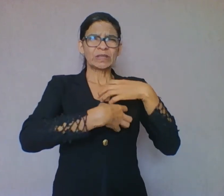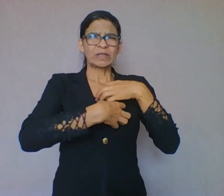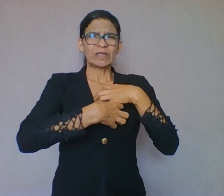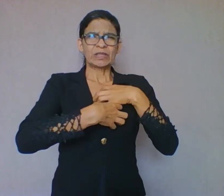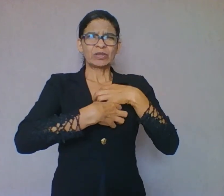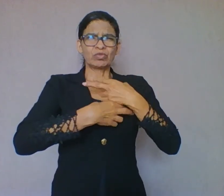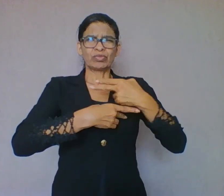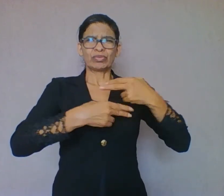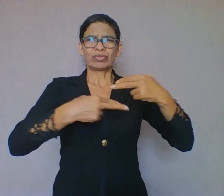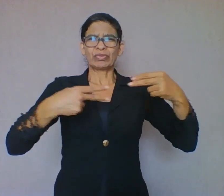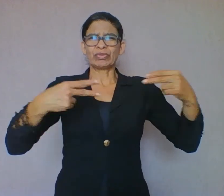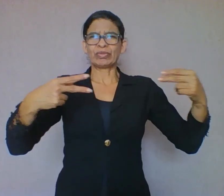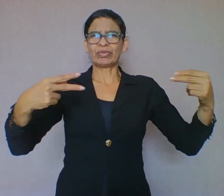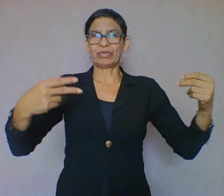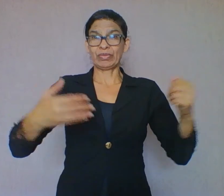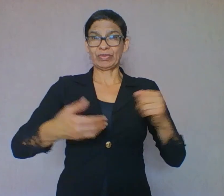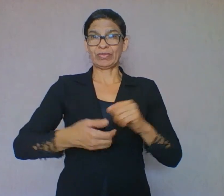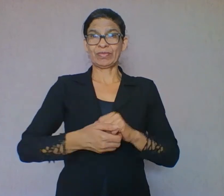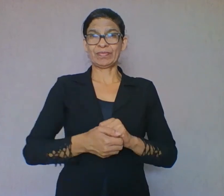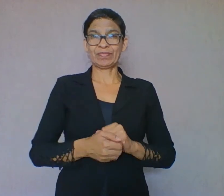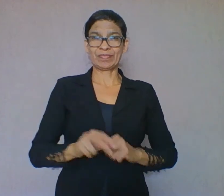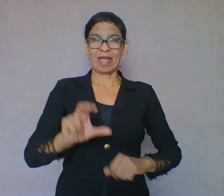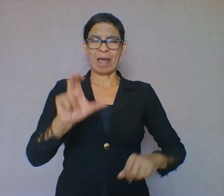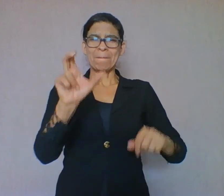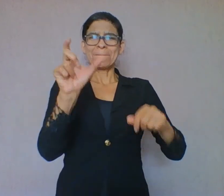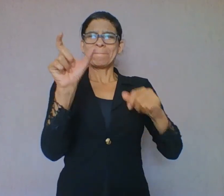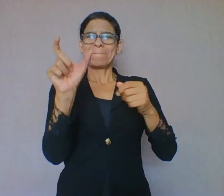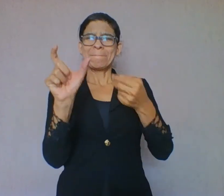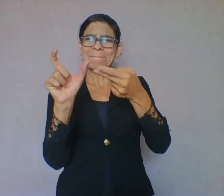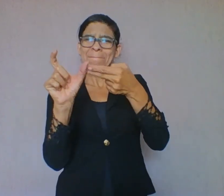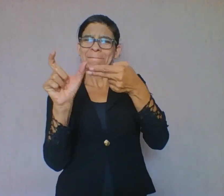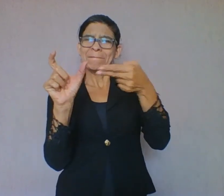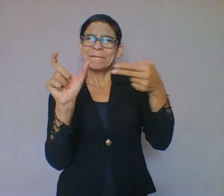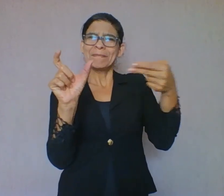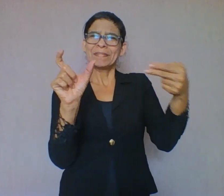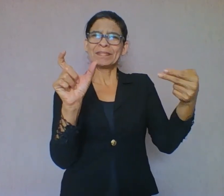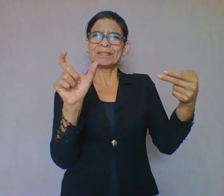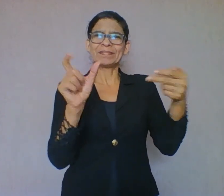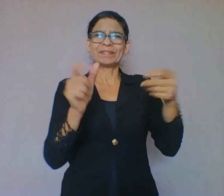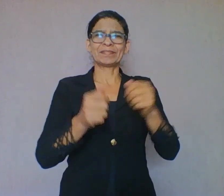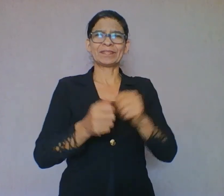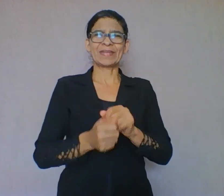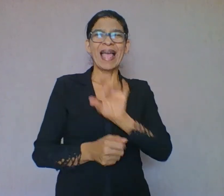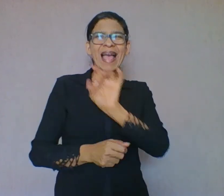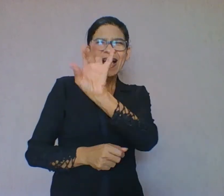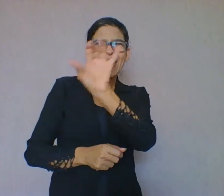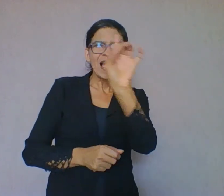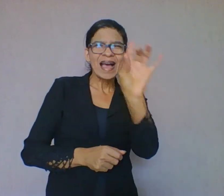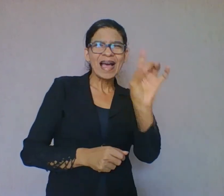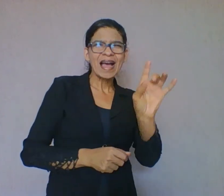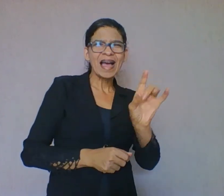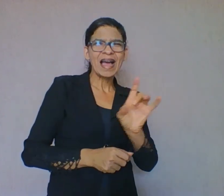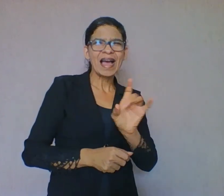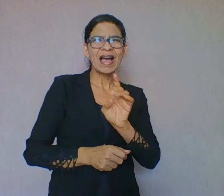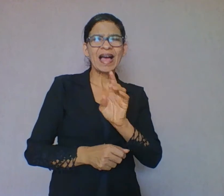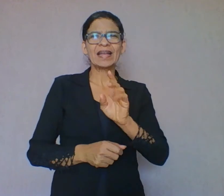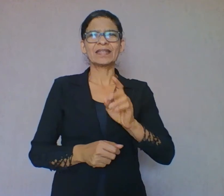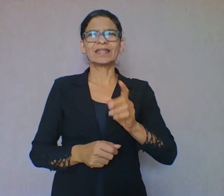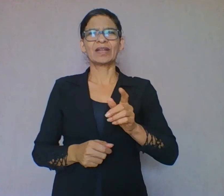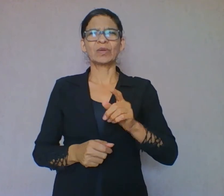Permitindo assim que cada leitor possa ter uma interpretação de acordo com o seu conhecimento de mundo. No entanto, que fique